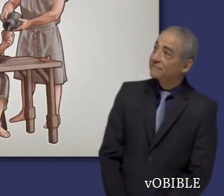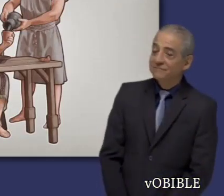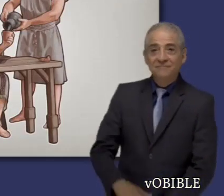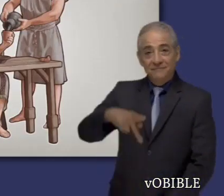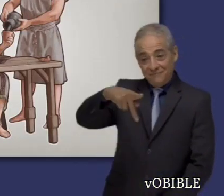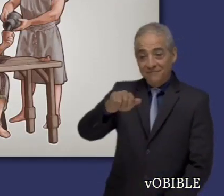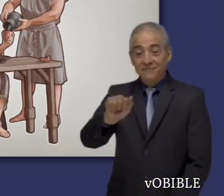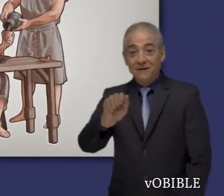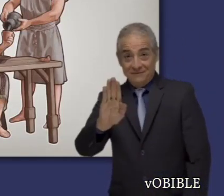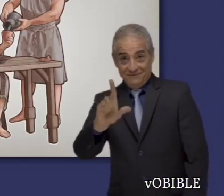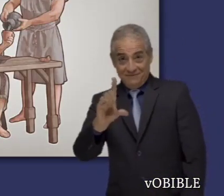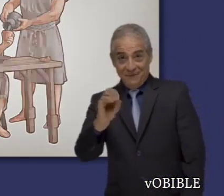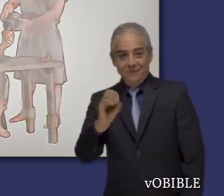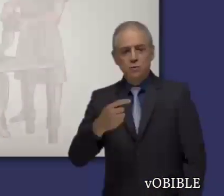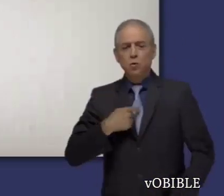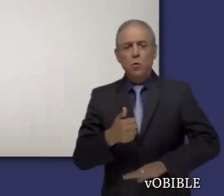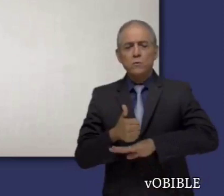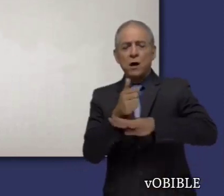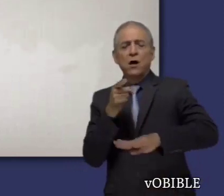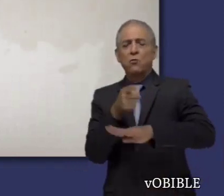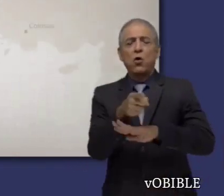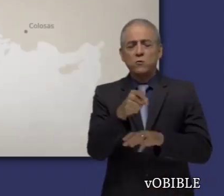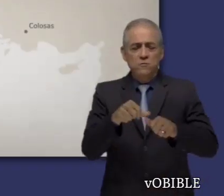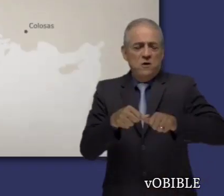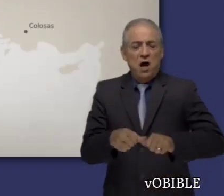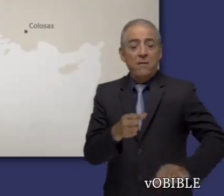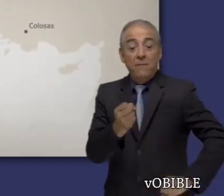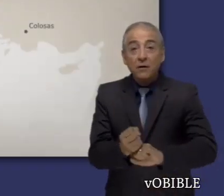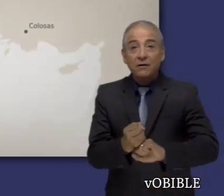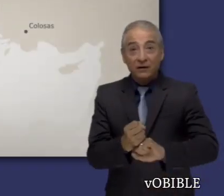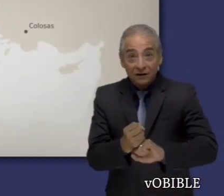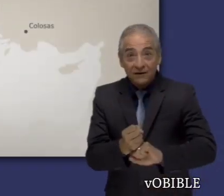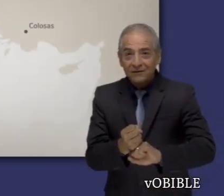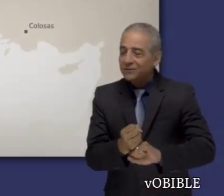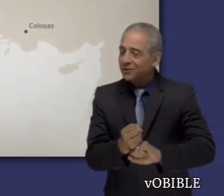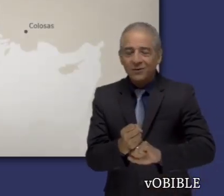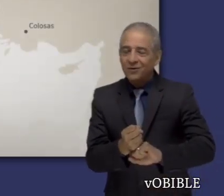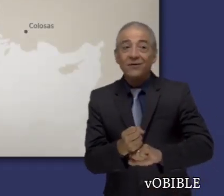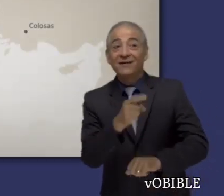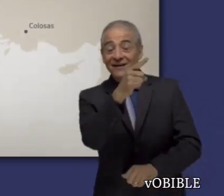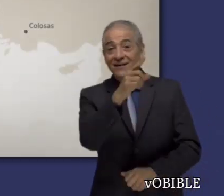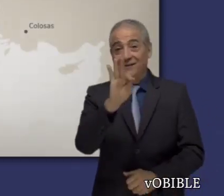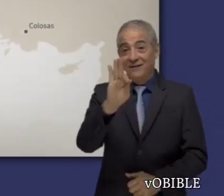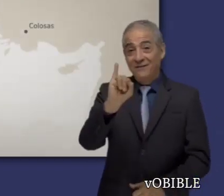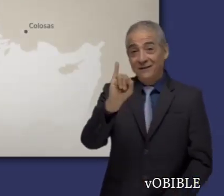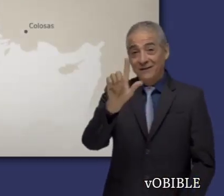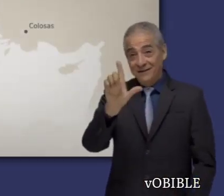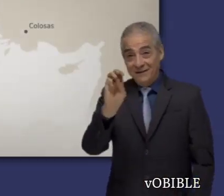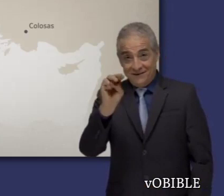Pero para no abusar de su autoridad, Pablo no insiste en que Onésimo se quede con él sin el permiso de su amo.